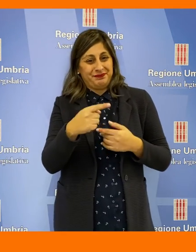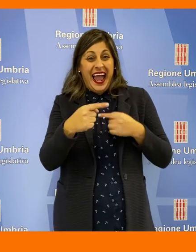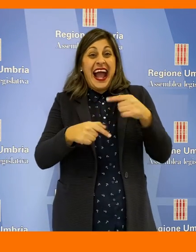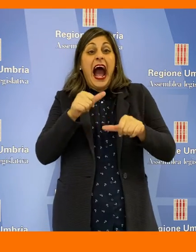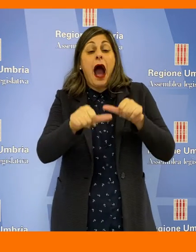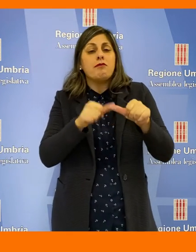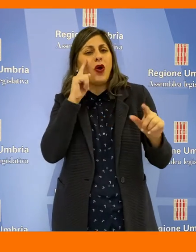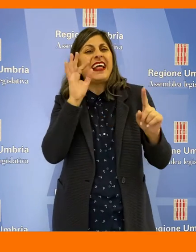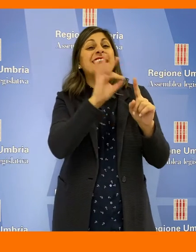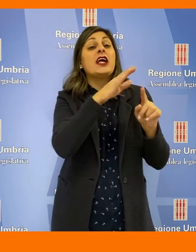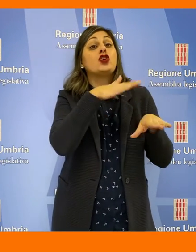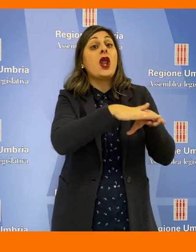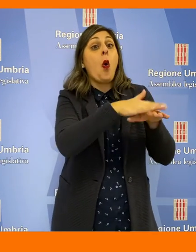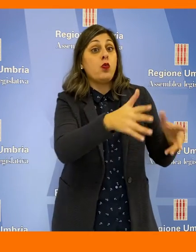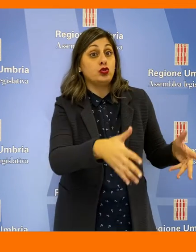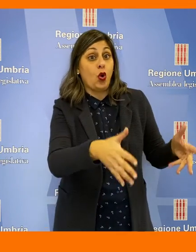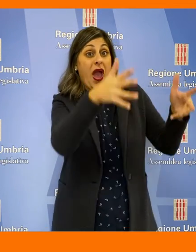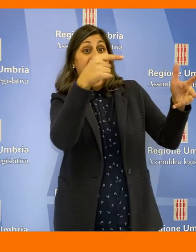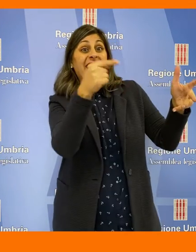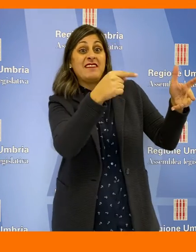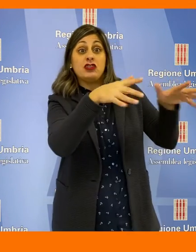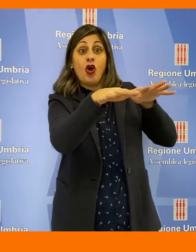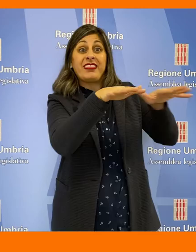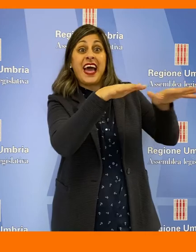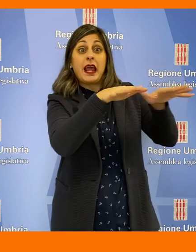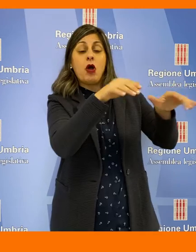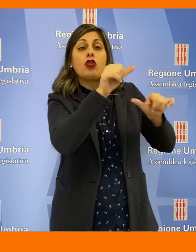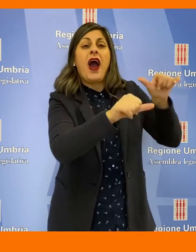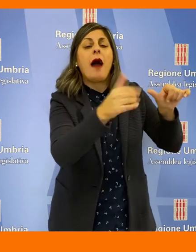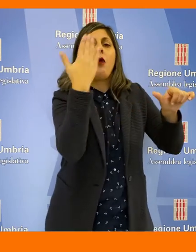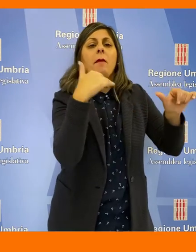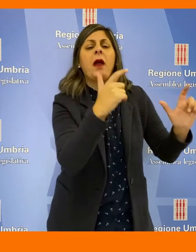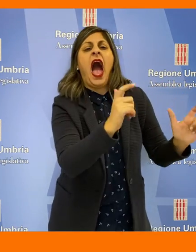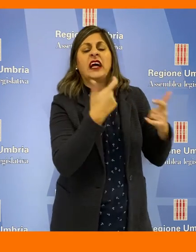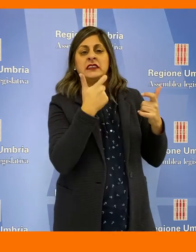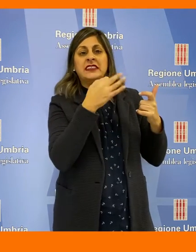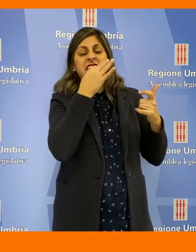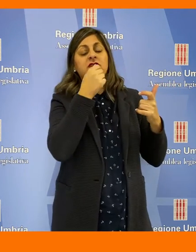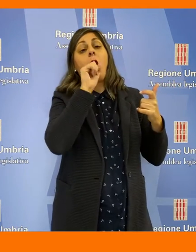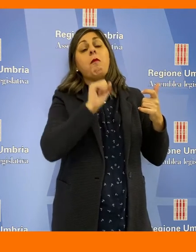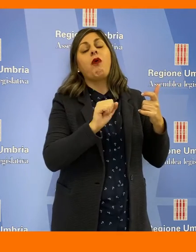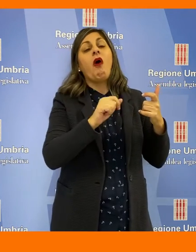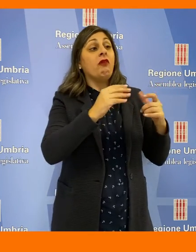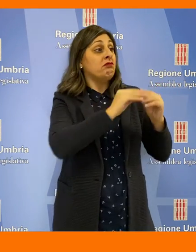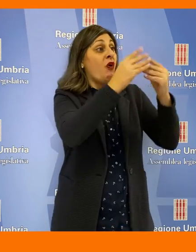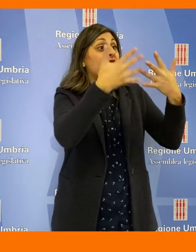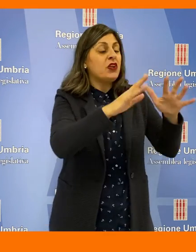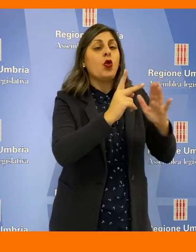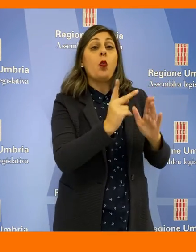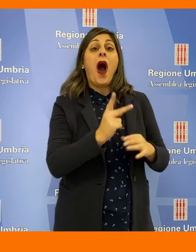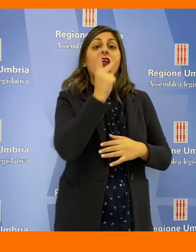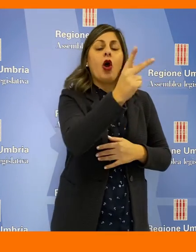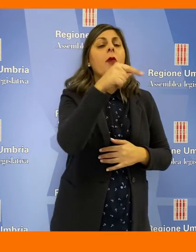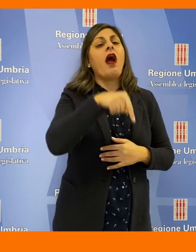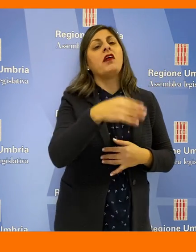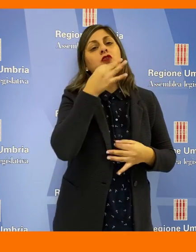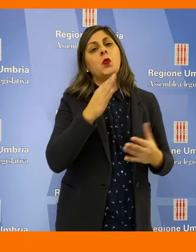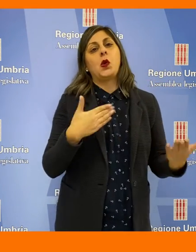il cambio di destinazione d'uso degli edifici colpiti dal Sisma 2009, attualmente è possibile solo dopo due anni dalla fine dei lavori.